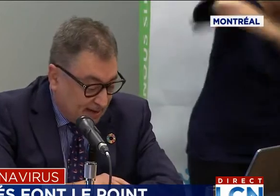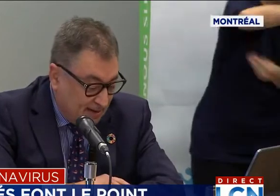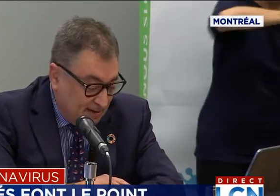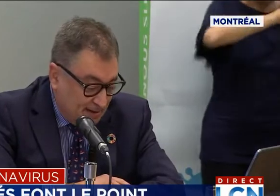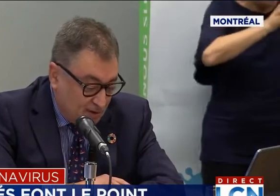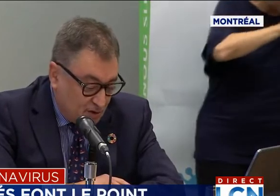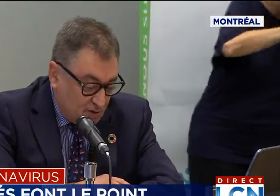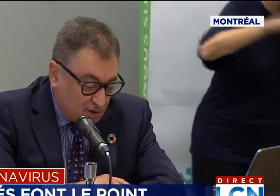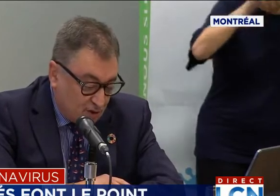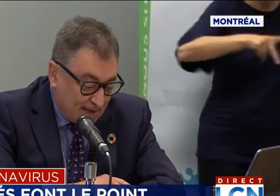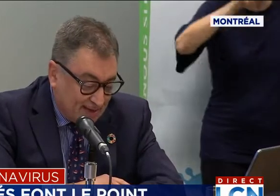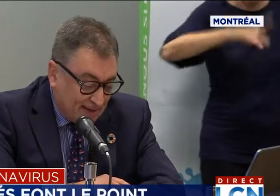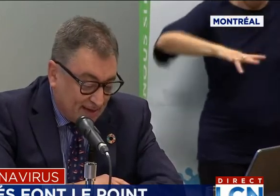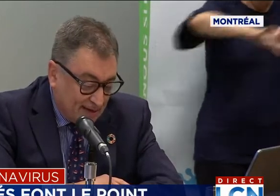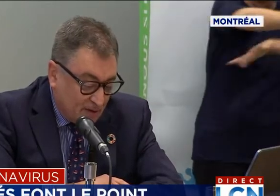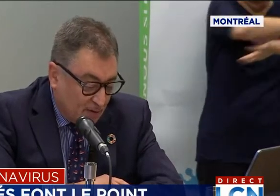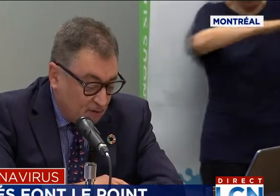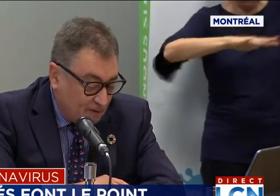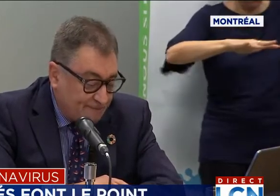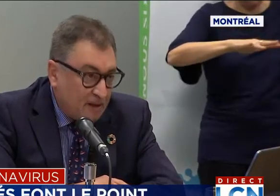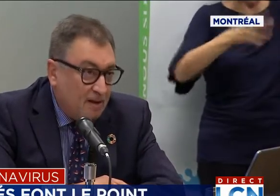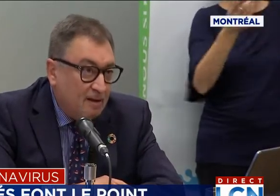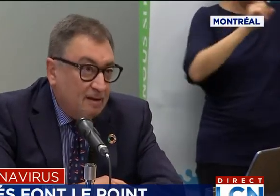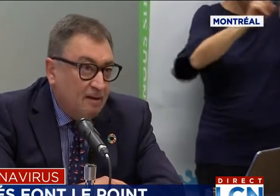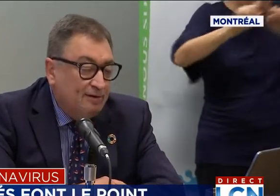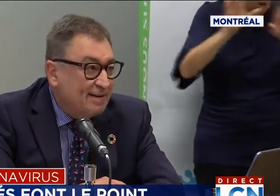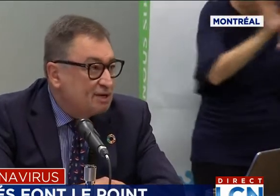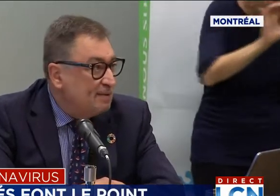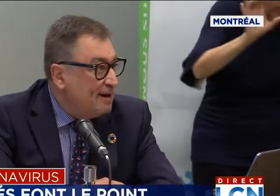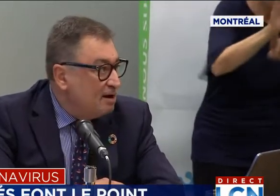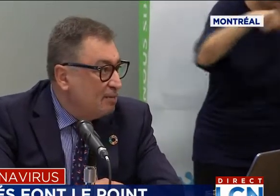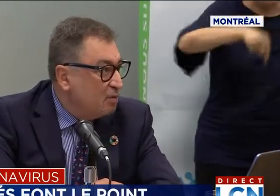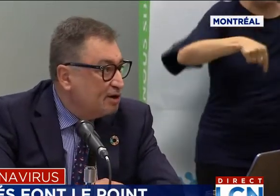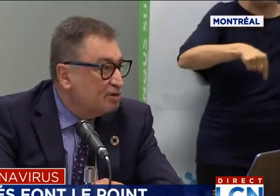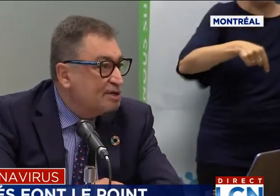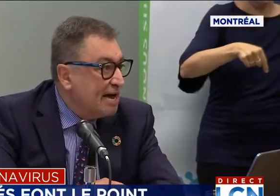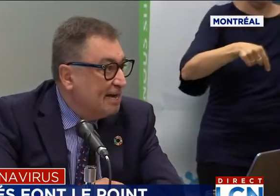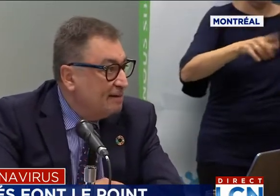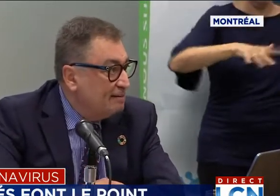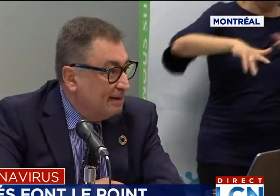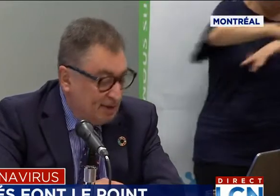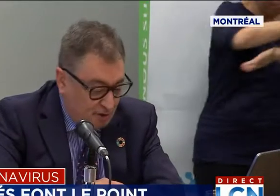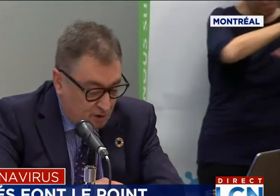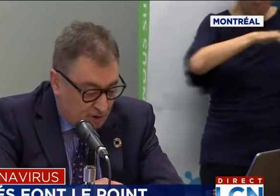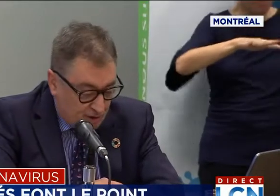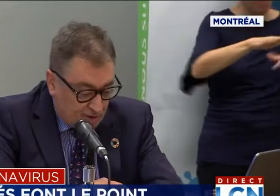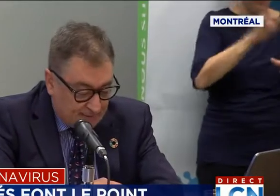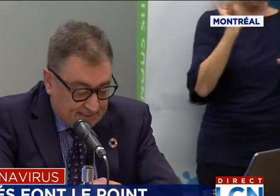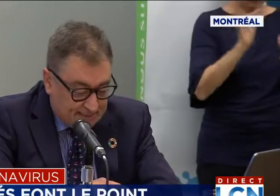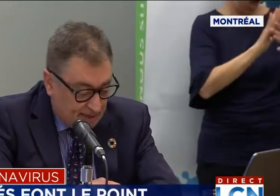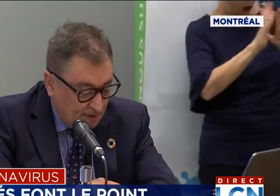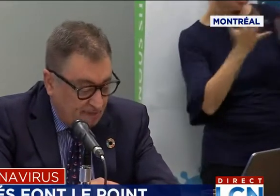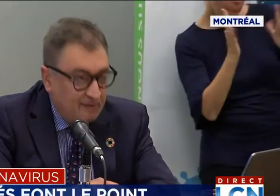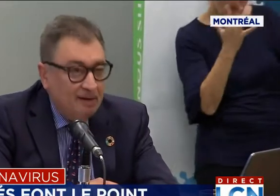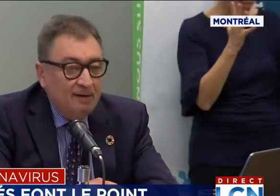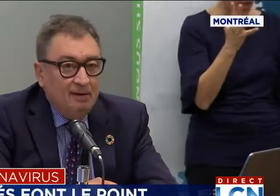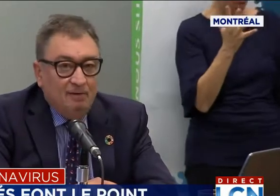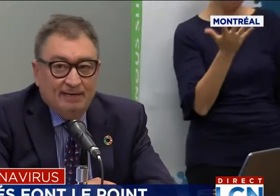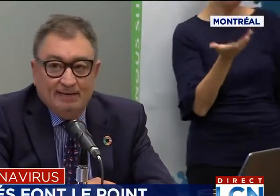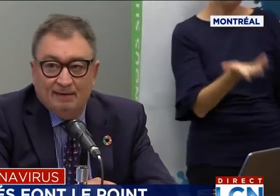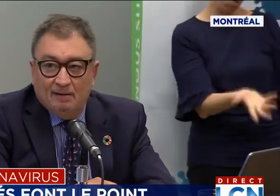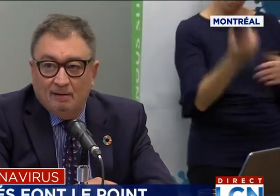de différentes cultures à travers le monde. On est actuellement à un point crucial dans la lutte contre le COVID-19.